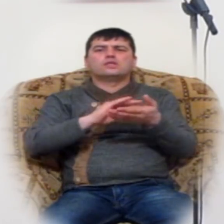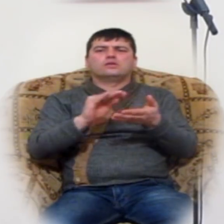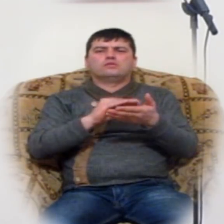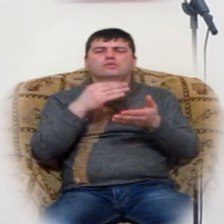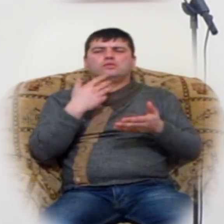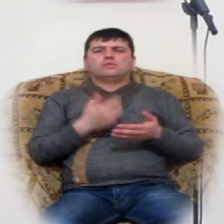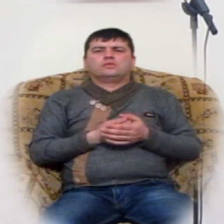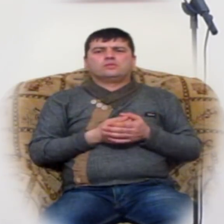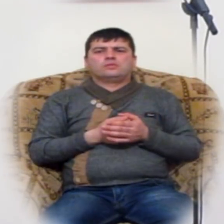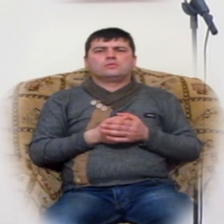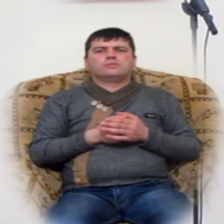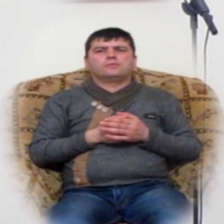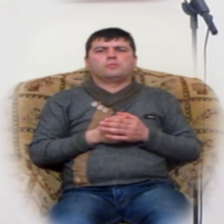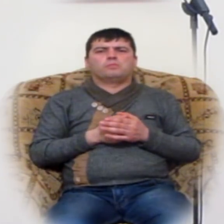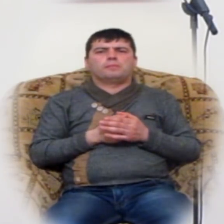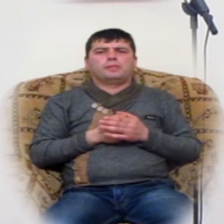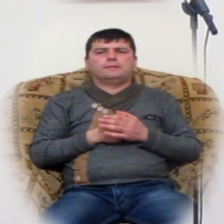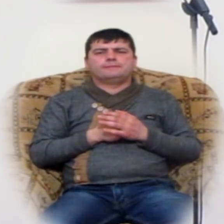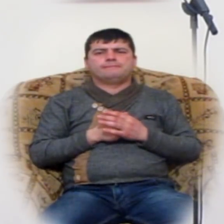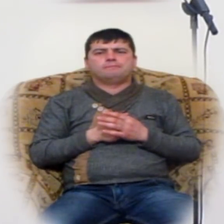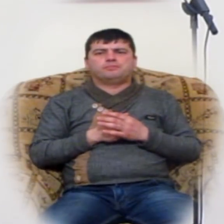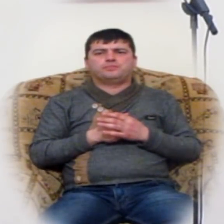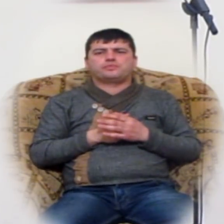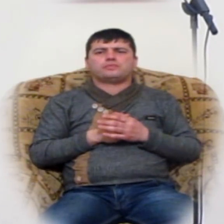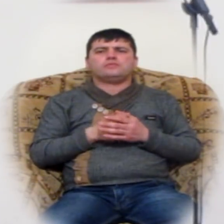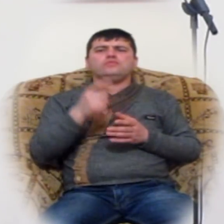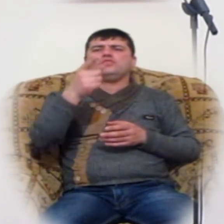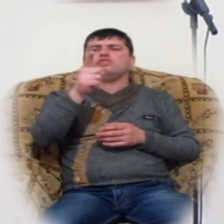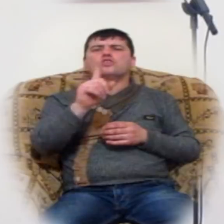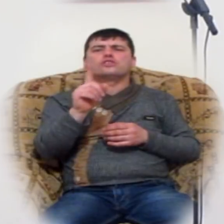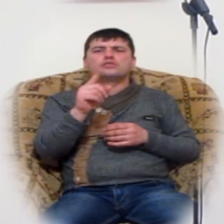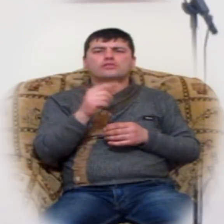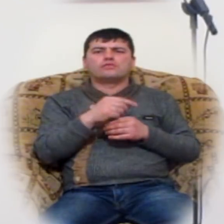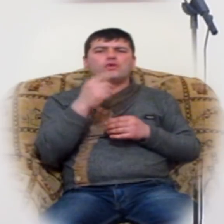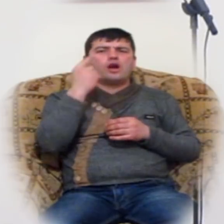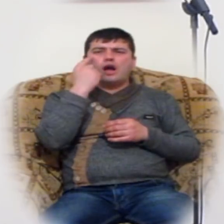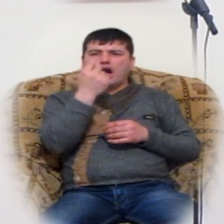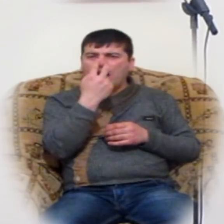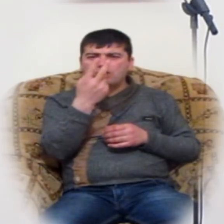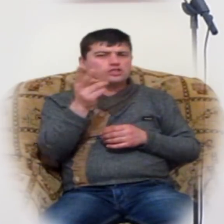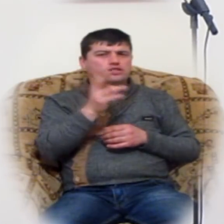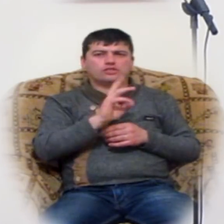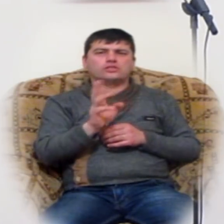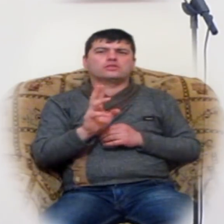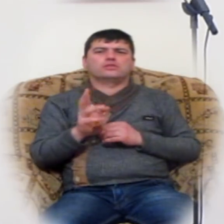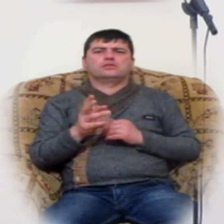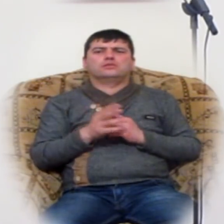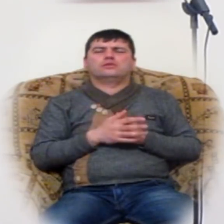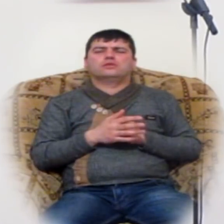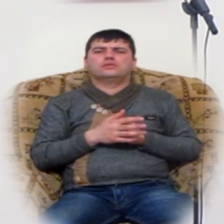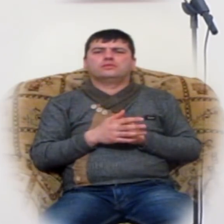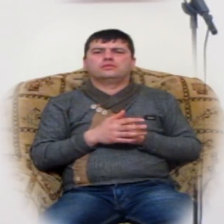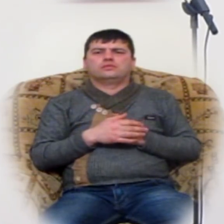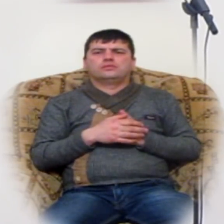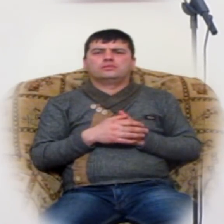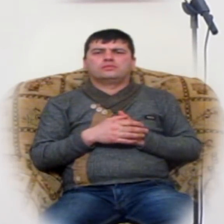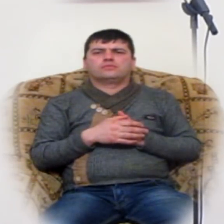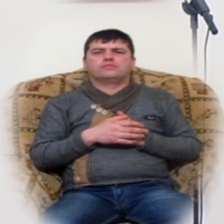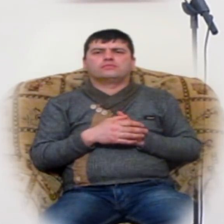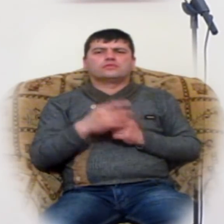ինչ որ աչկ չտեսավ, եվ ականշ չ